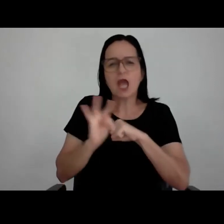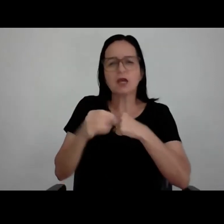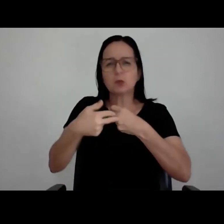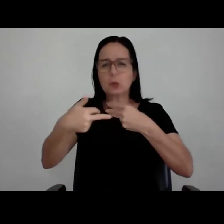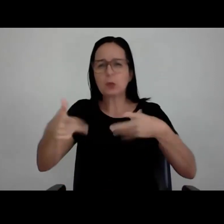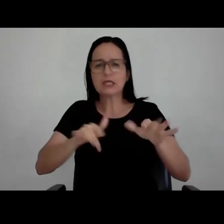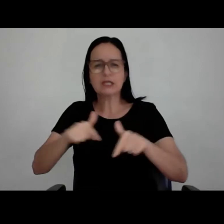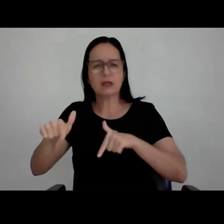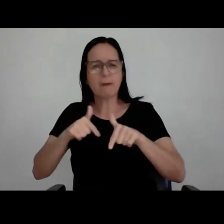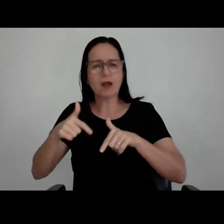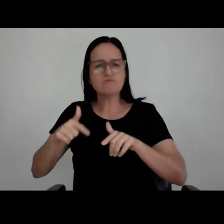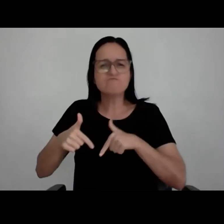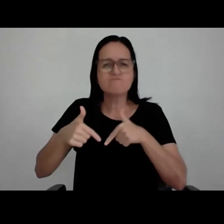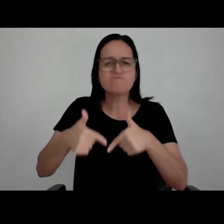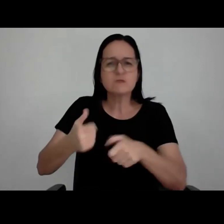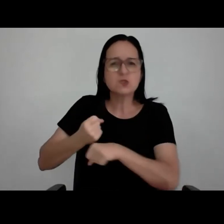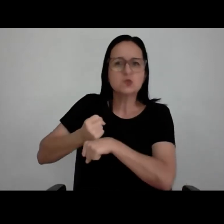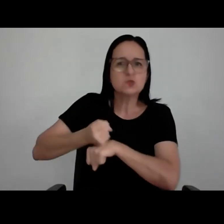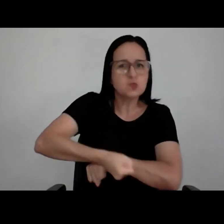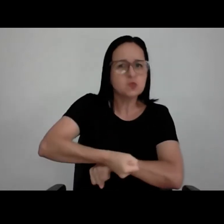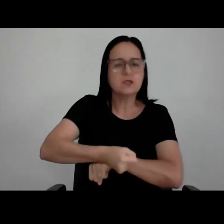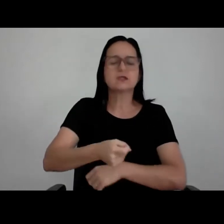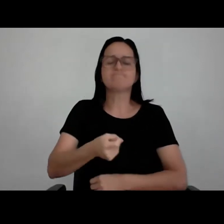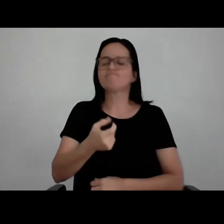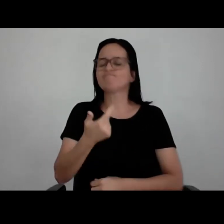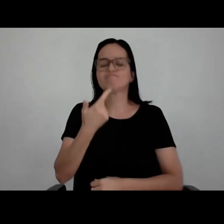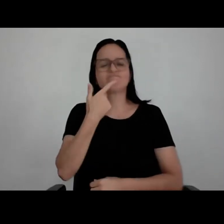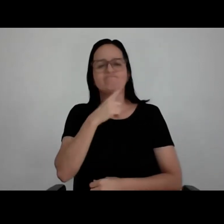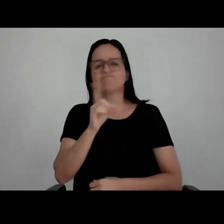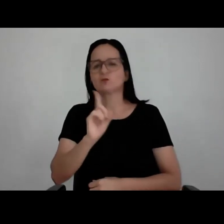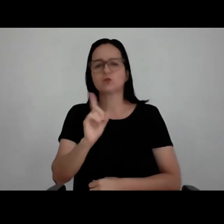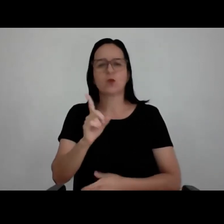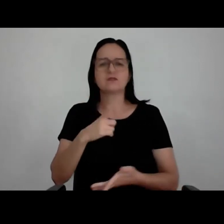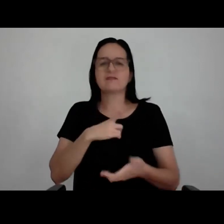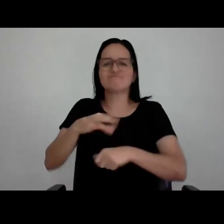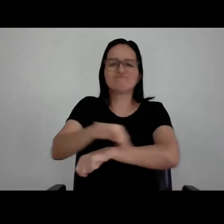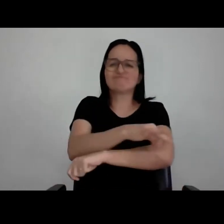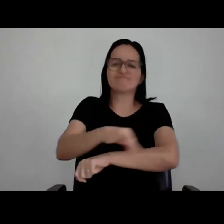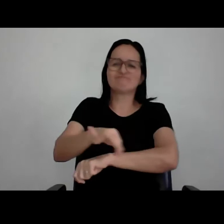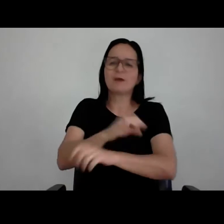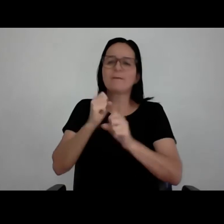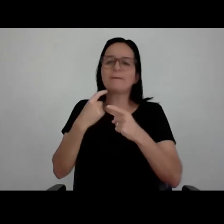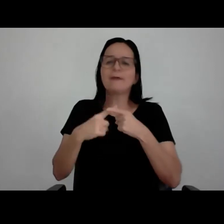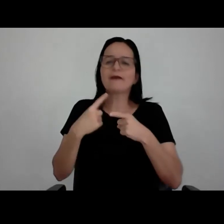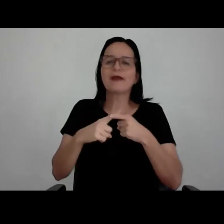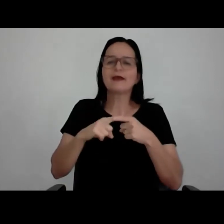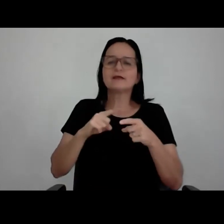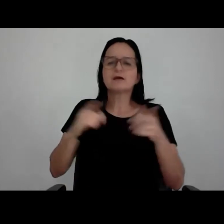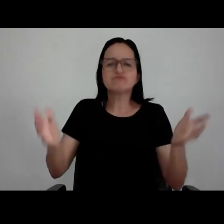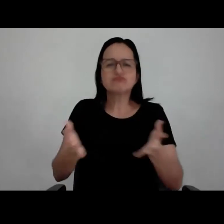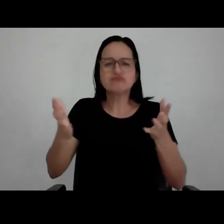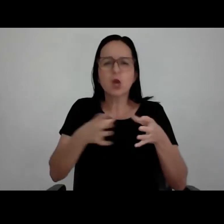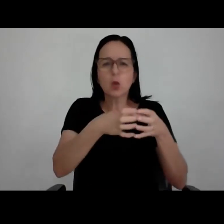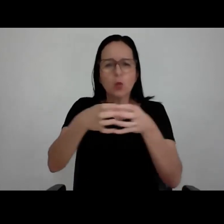sem a dedicação, sem a ralação, você não consegue fazer arquitetura, porque a arquitetura move muitas equipes, muitos equipamentos,